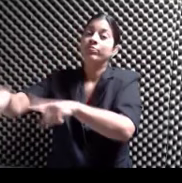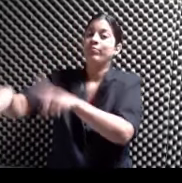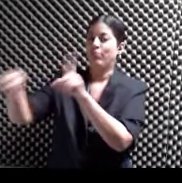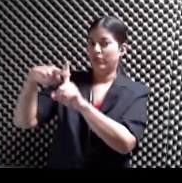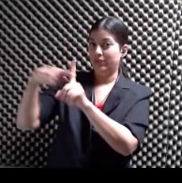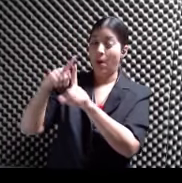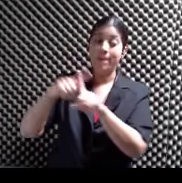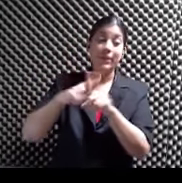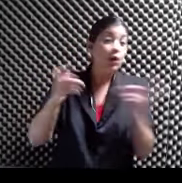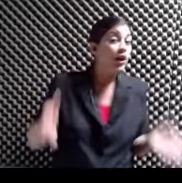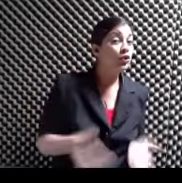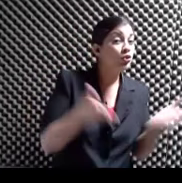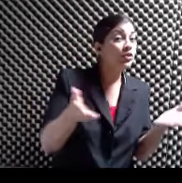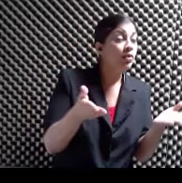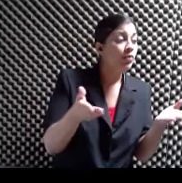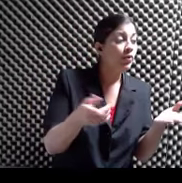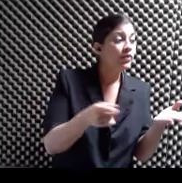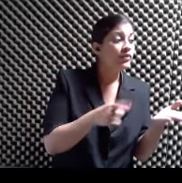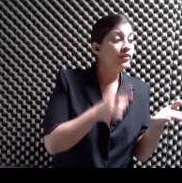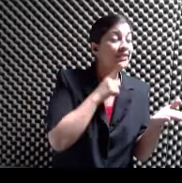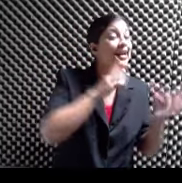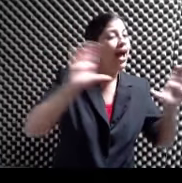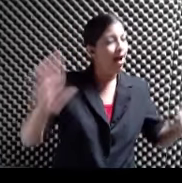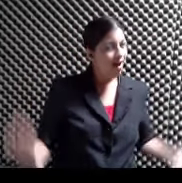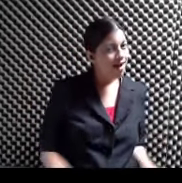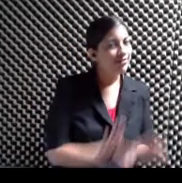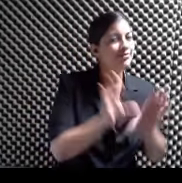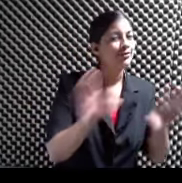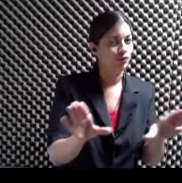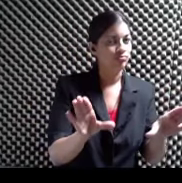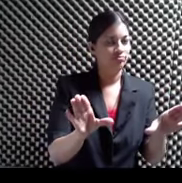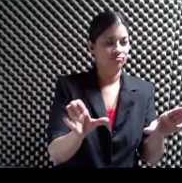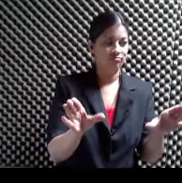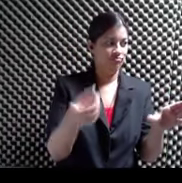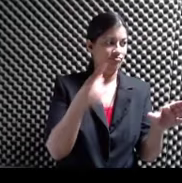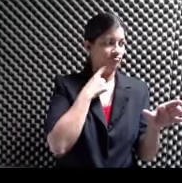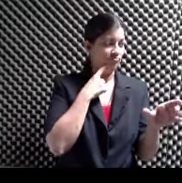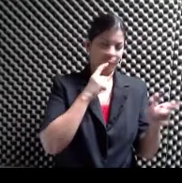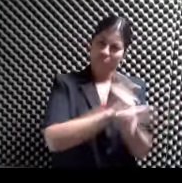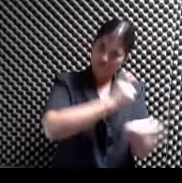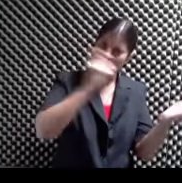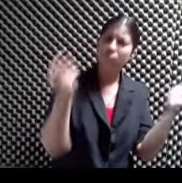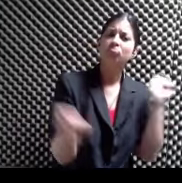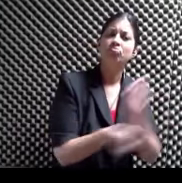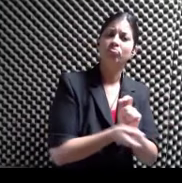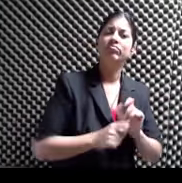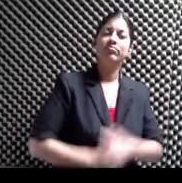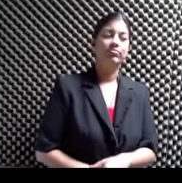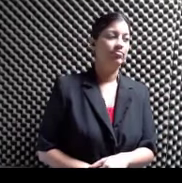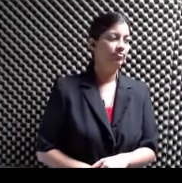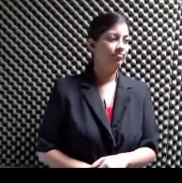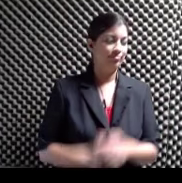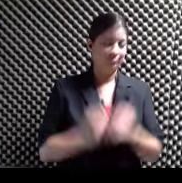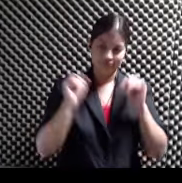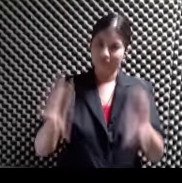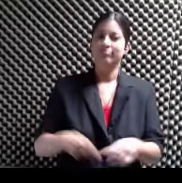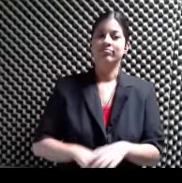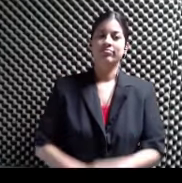entusiasmo Es la acción Y la transformación La siente en el momento Ok